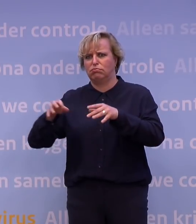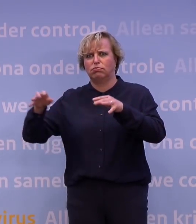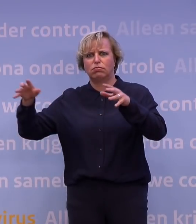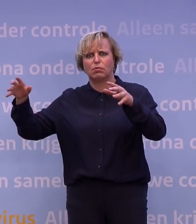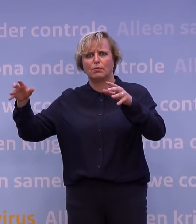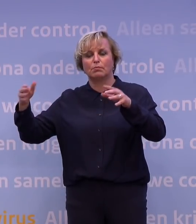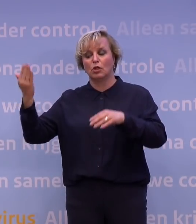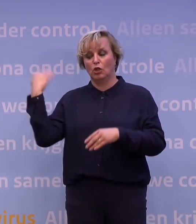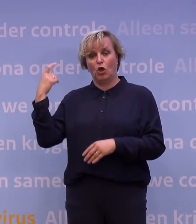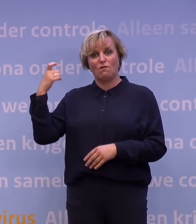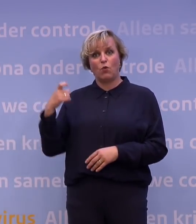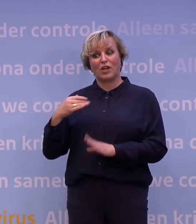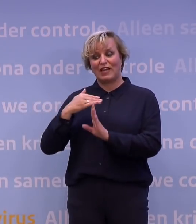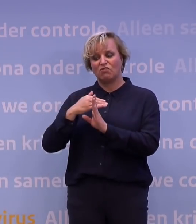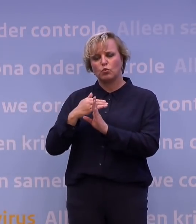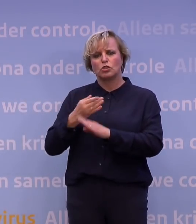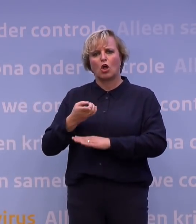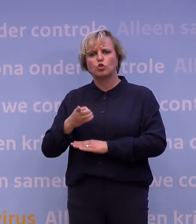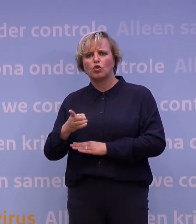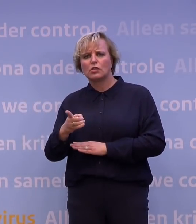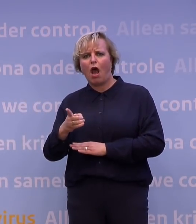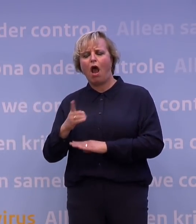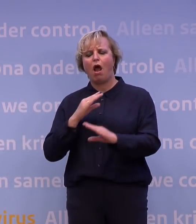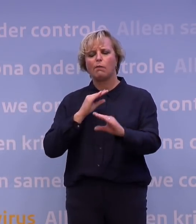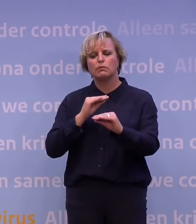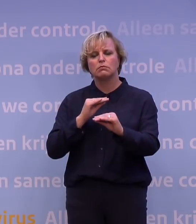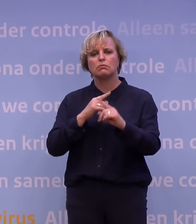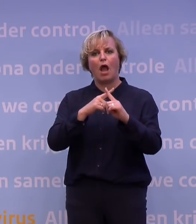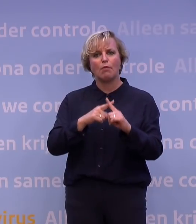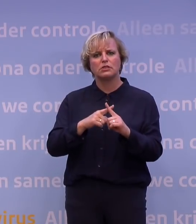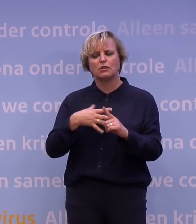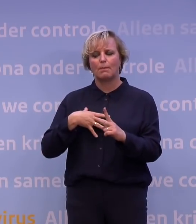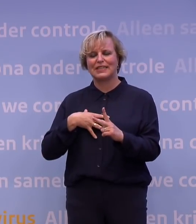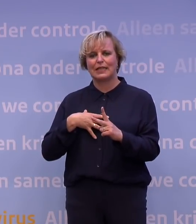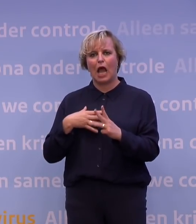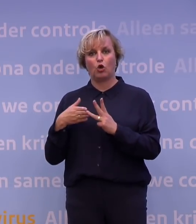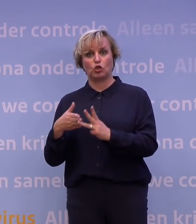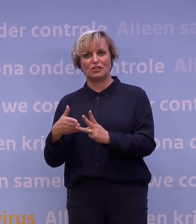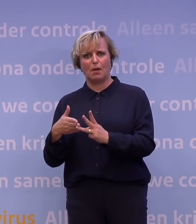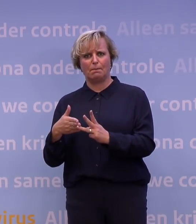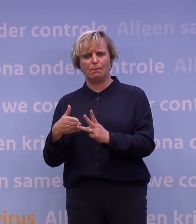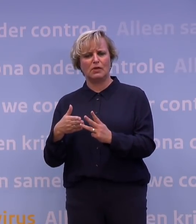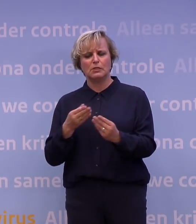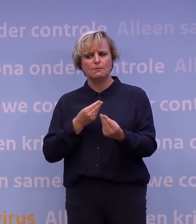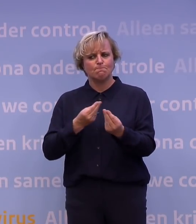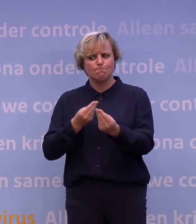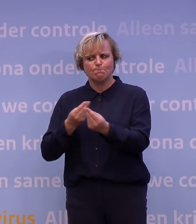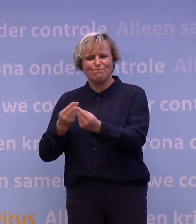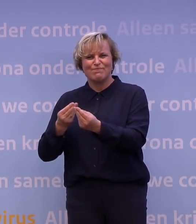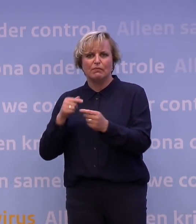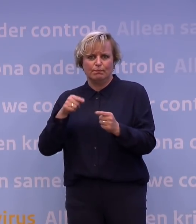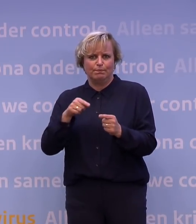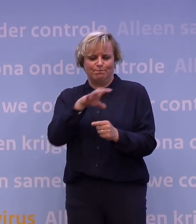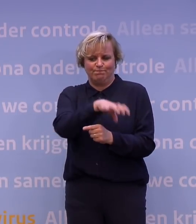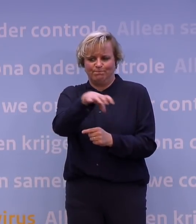vorige week woensdag donderdag in gesprek waren intensief met steden Amsterdam, Den Haag en Rotterdam over wat is daar nader nodig nu jullie naar rood dreigen te